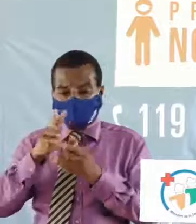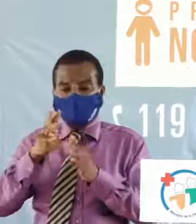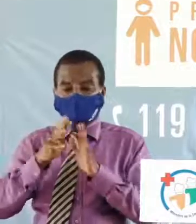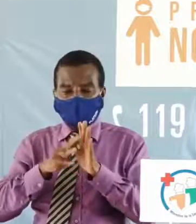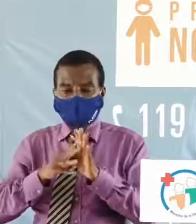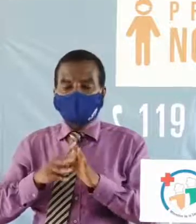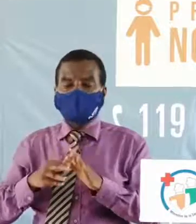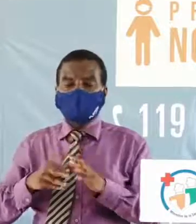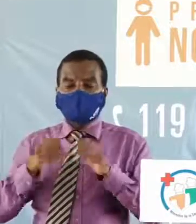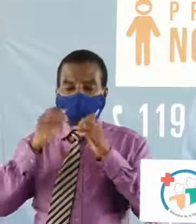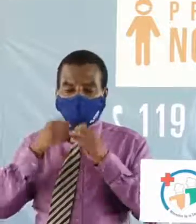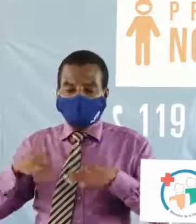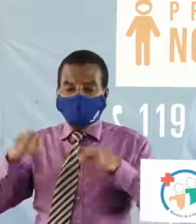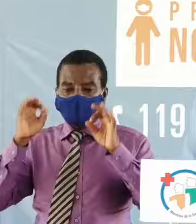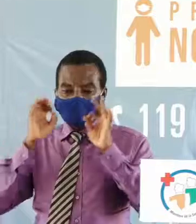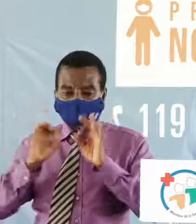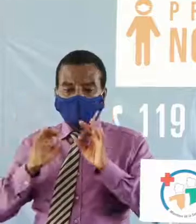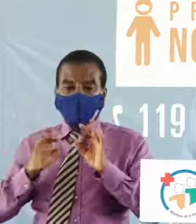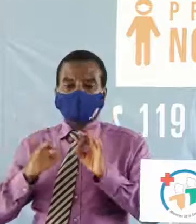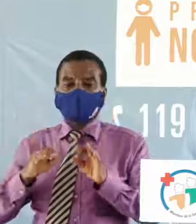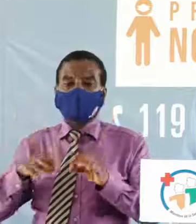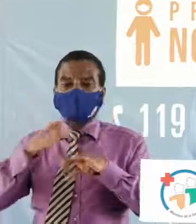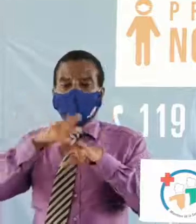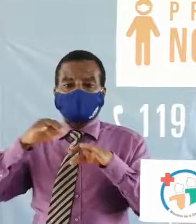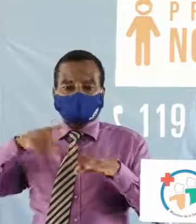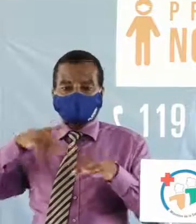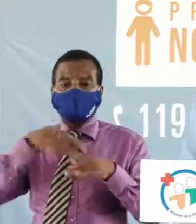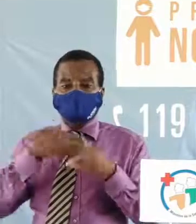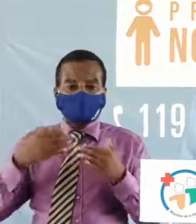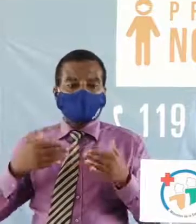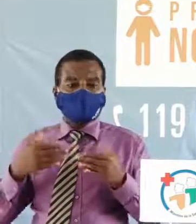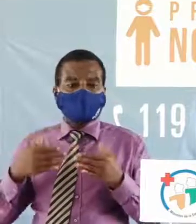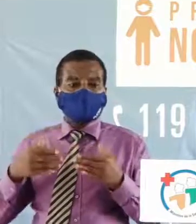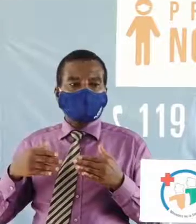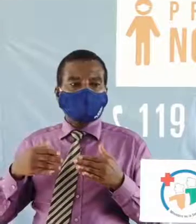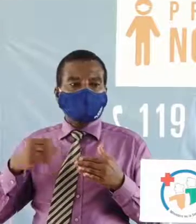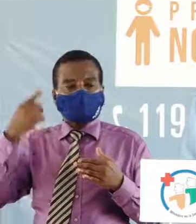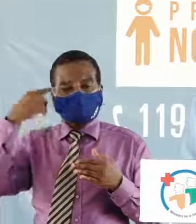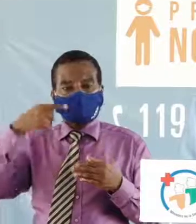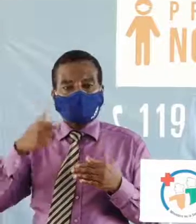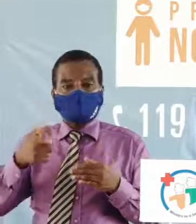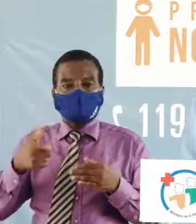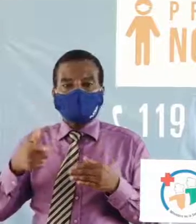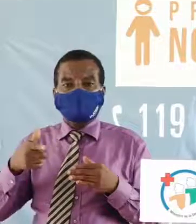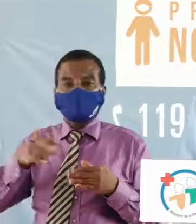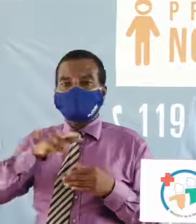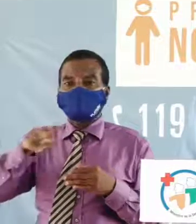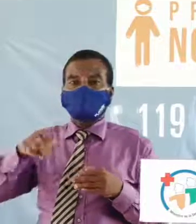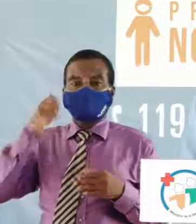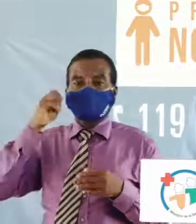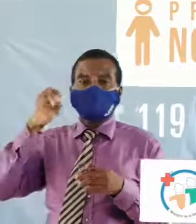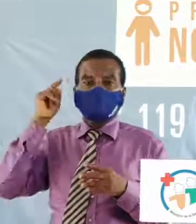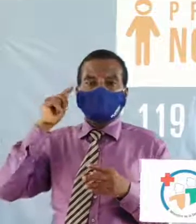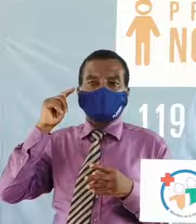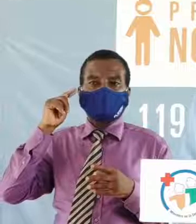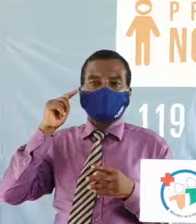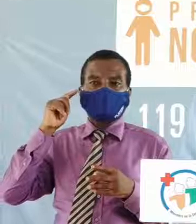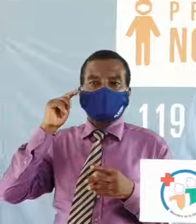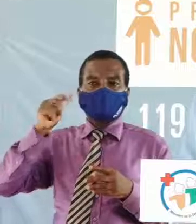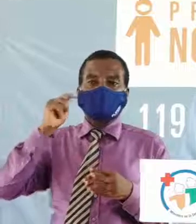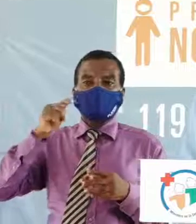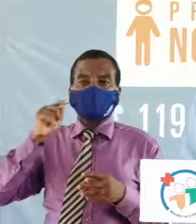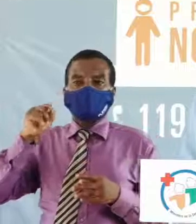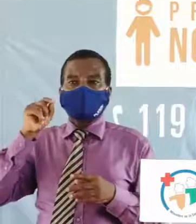170 et 180 appelés-nous nous allons intervenir en tout état de cause vous étiez témoin hier du